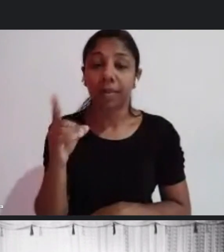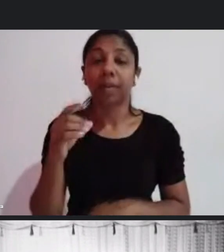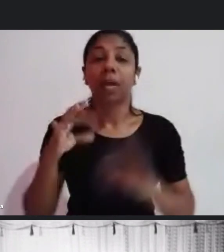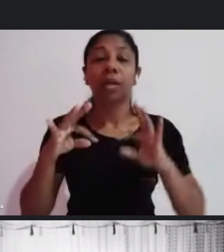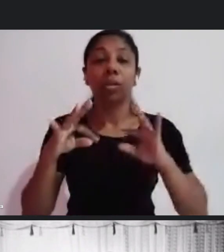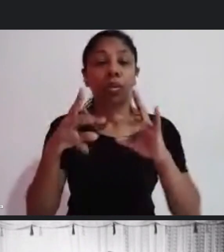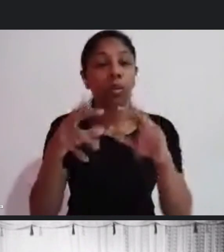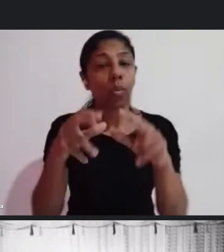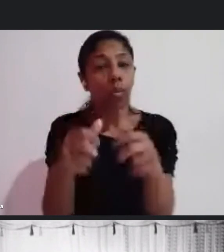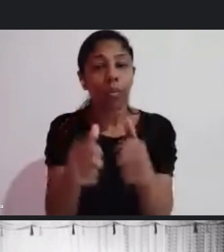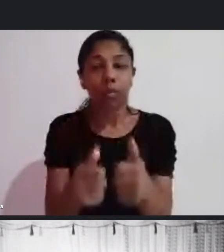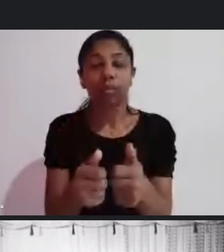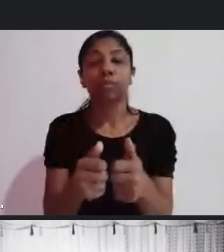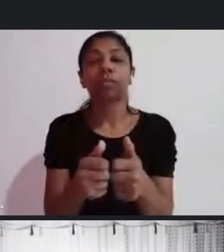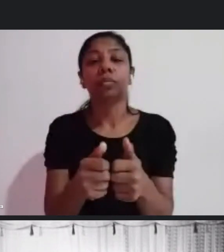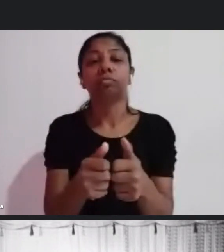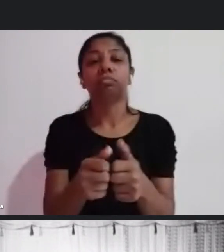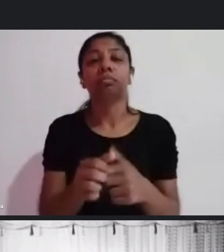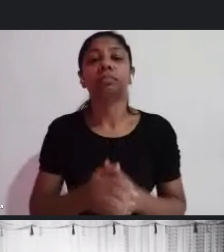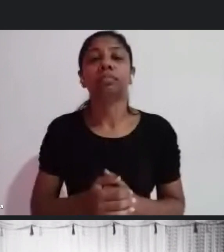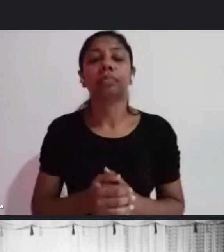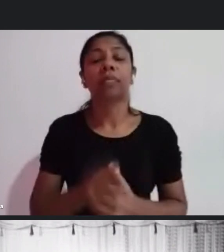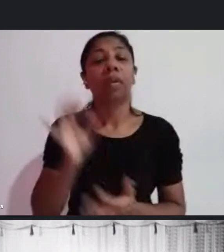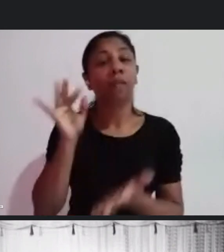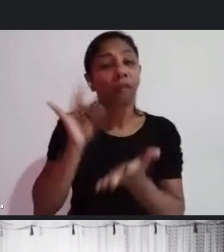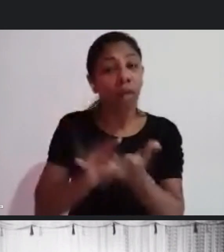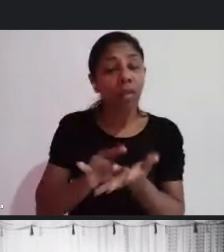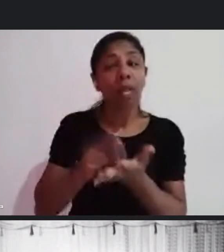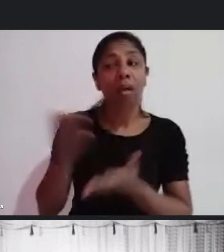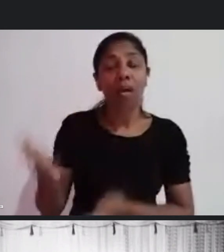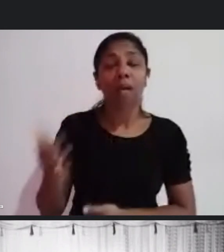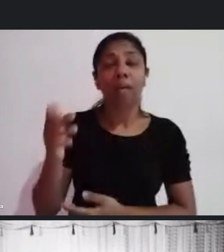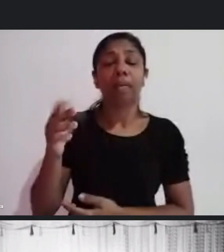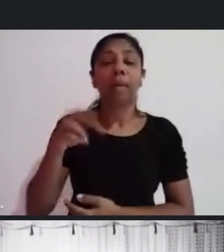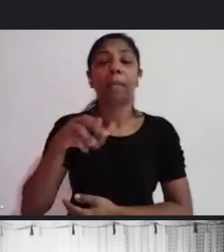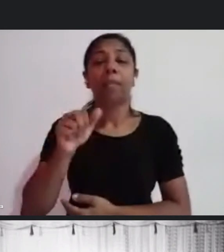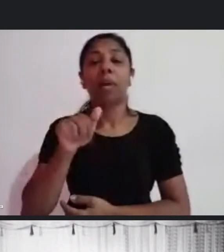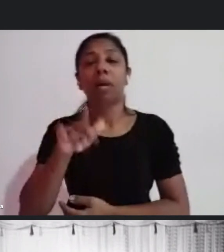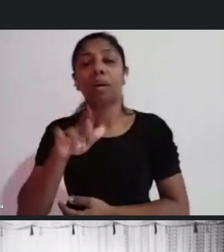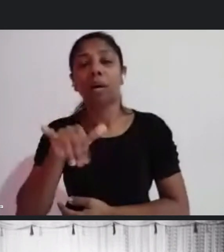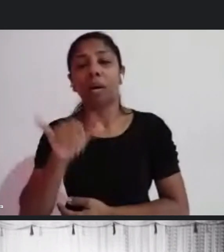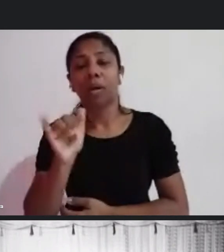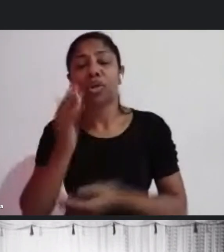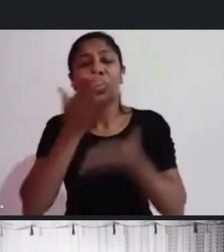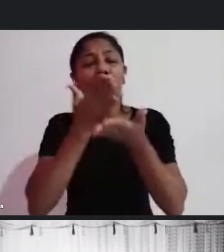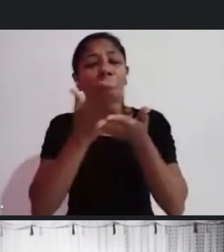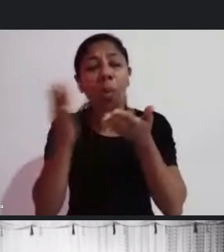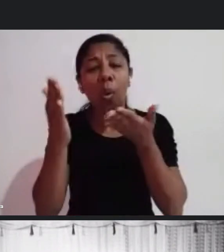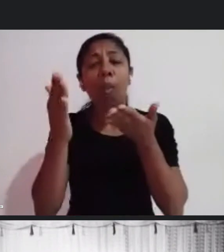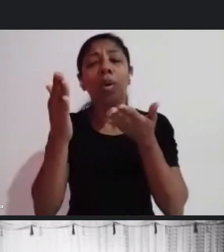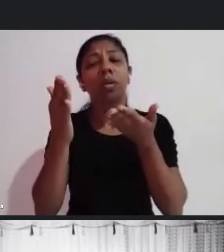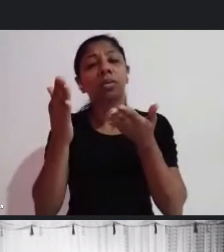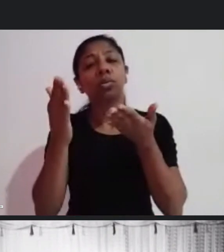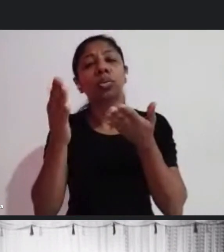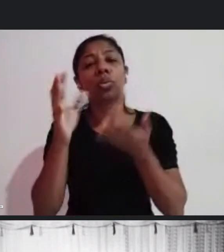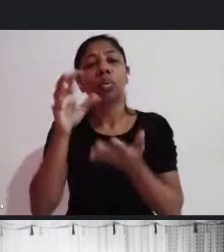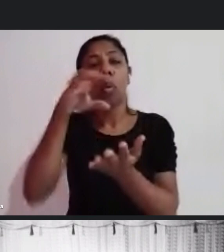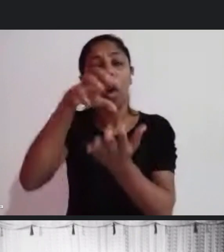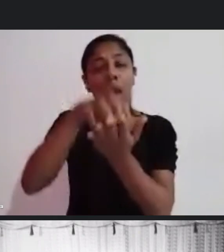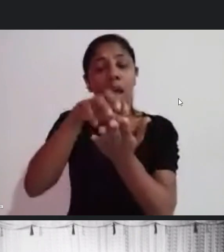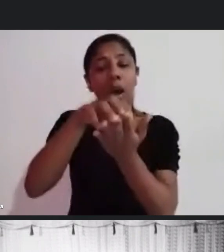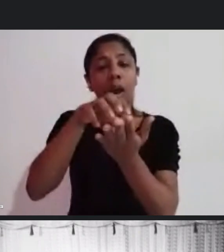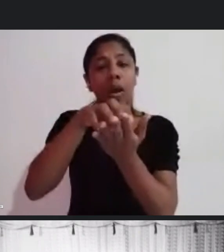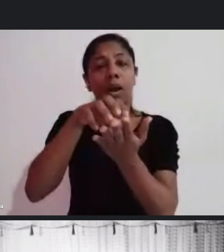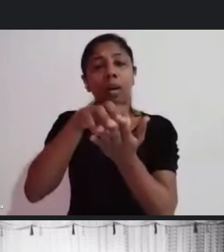todos. Na verdade, Mari, a gente começou esse embrião de Câmara Setorial do Carnaval ainda um pouco